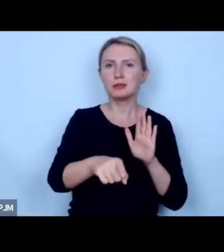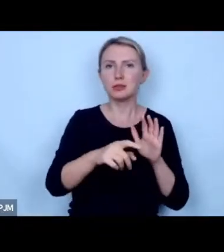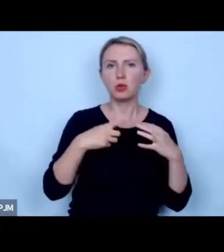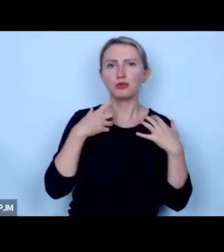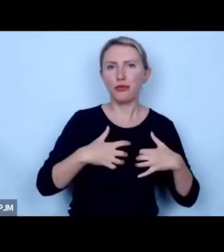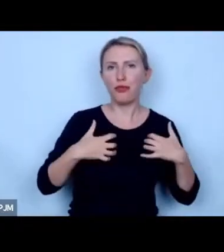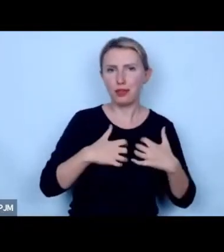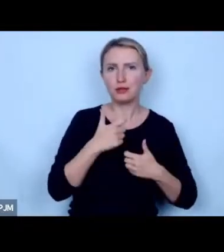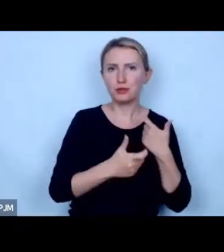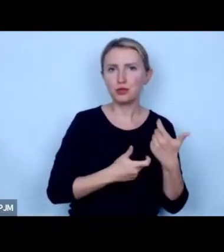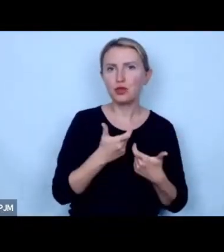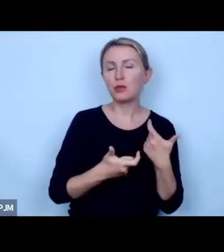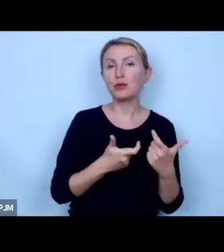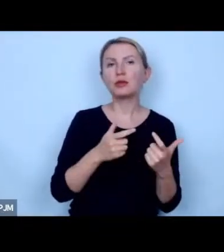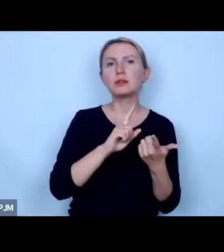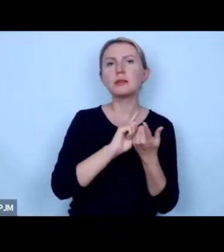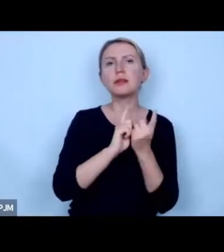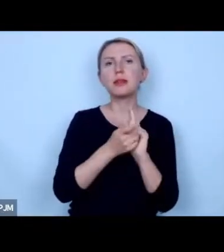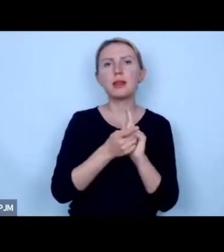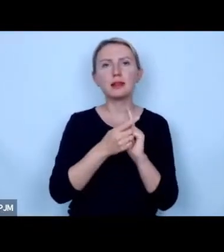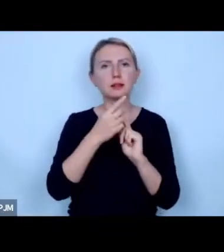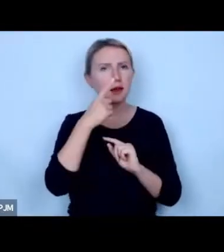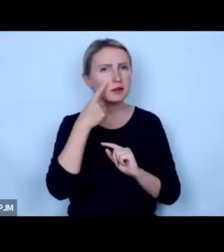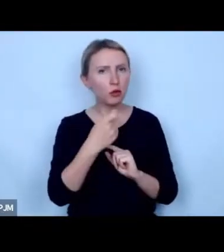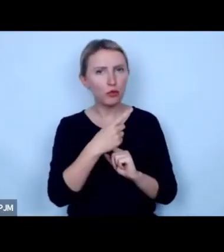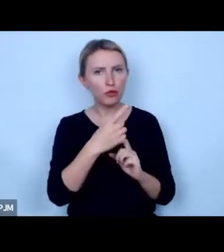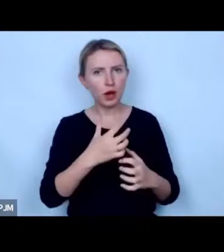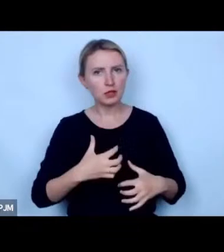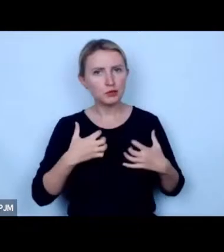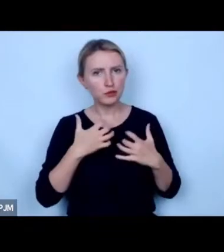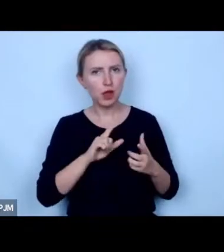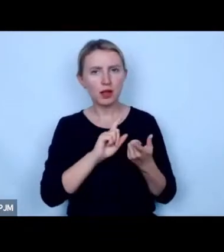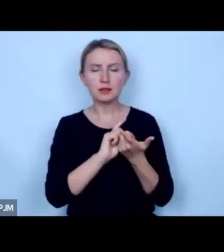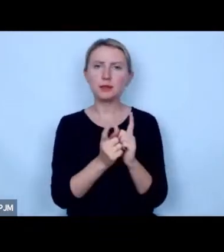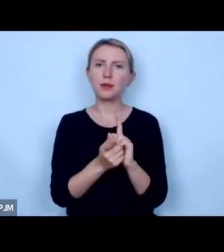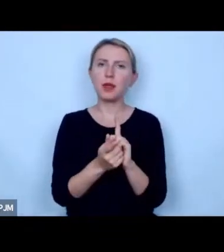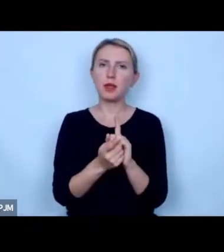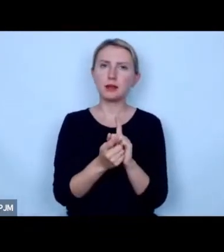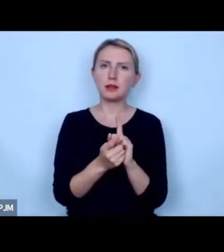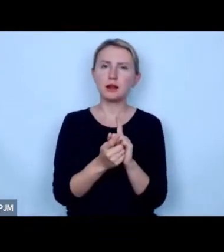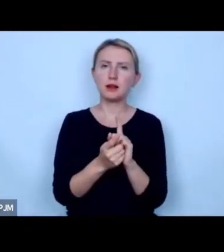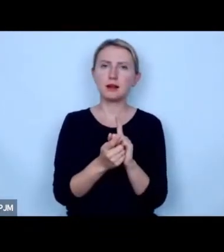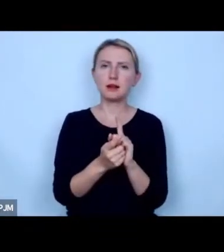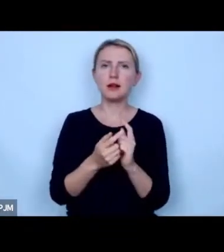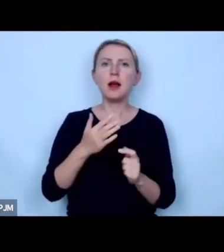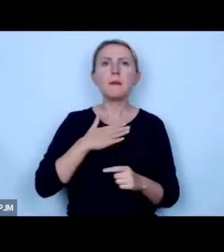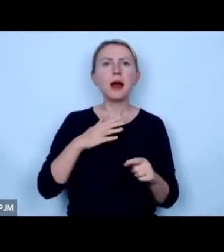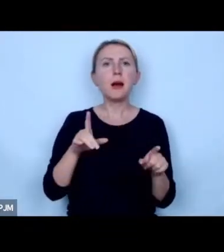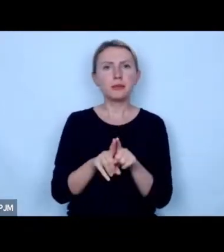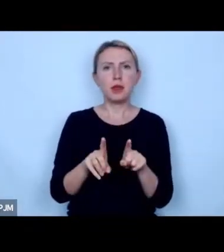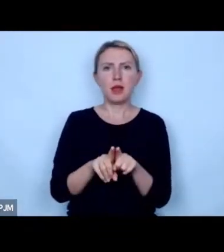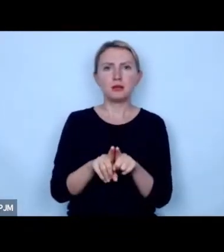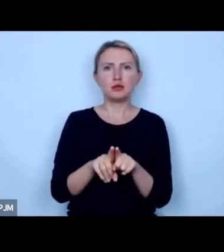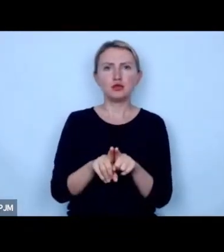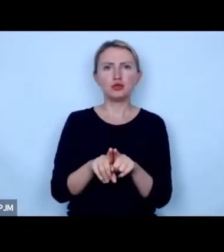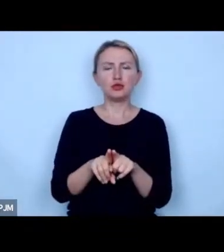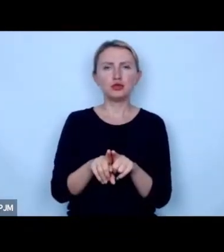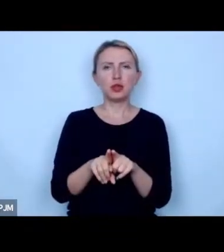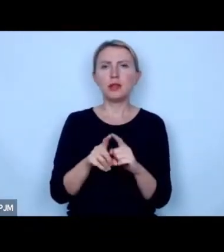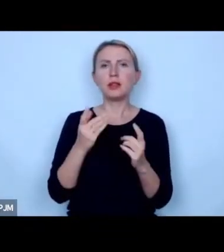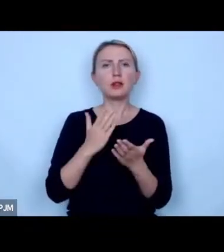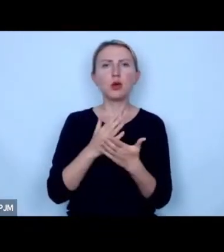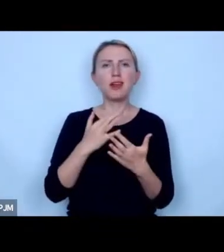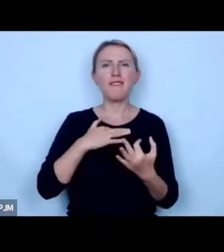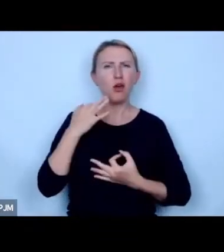zmienia się percepcja postrzegania tych zwierząt i ja tutaj mam też takie pewne nie tyle że